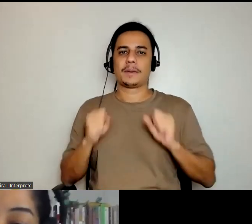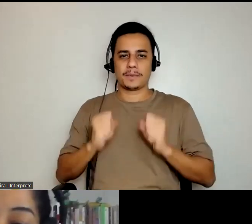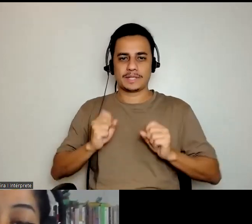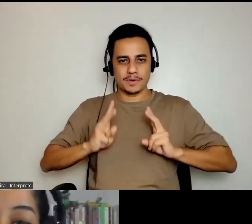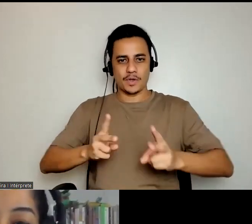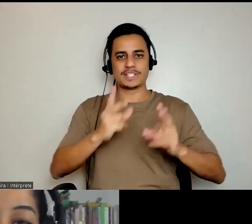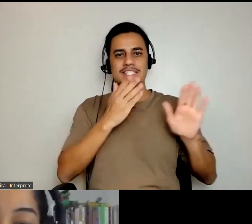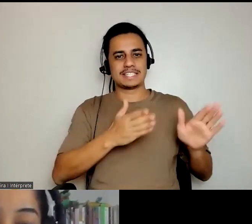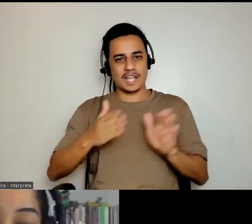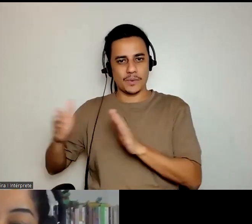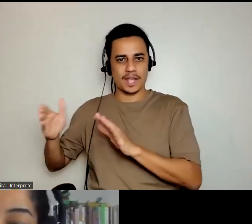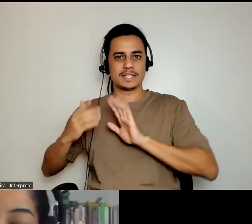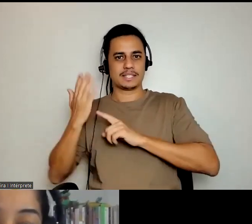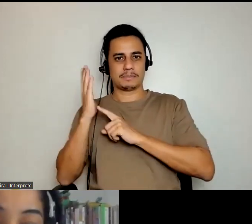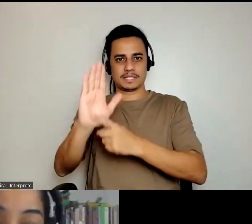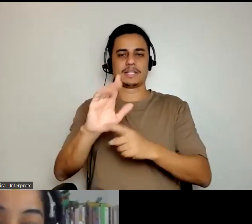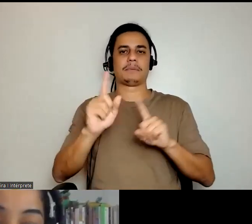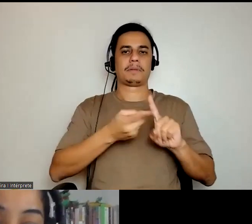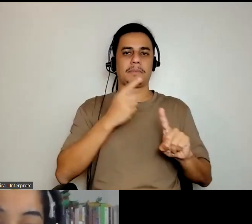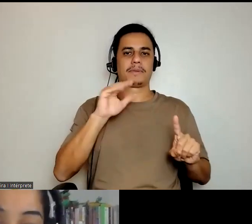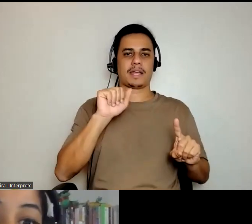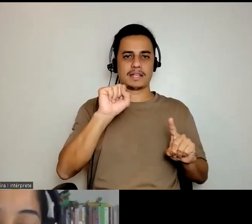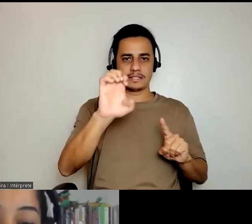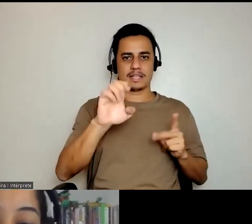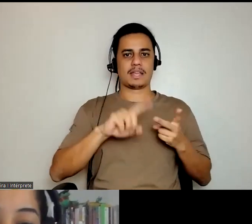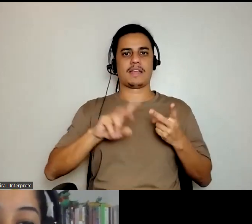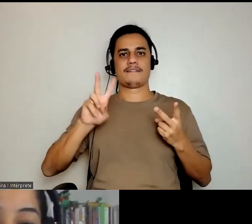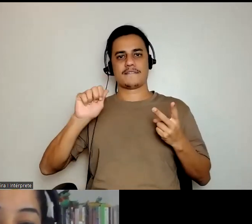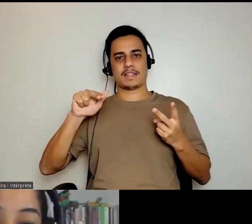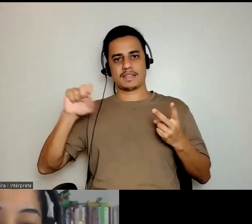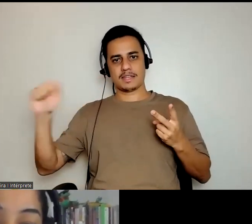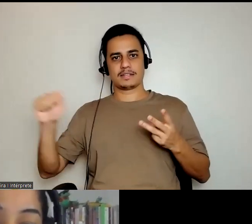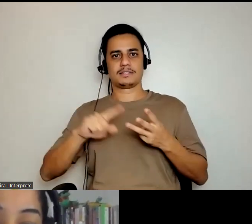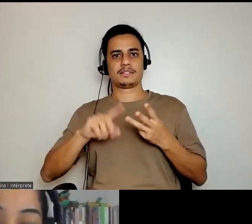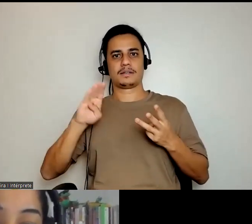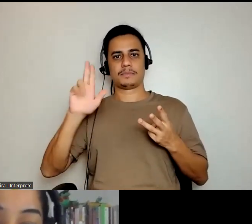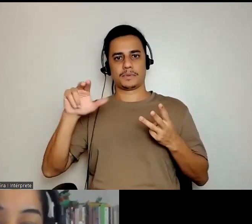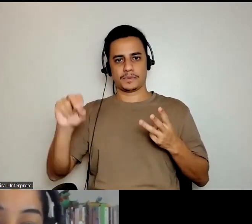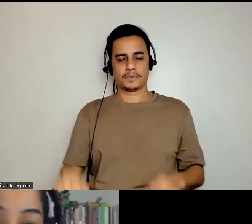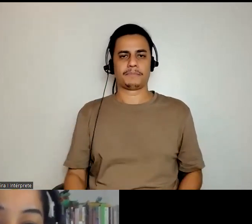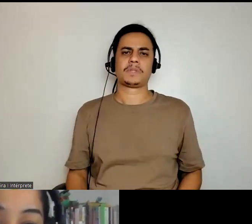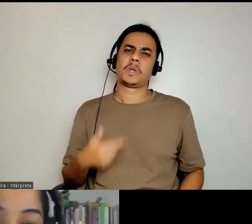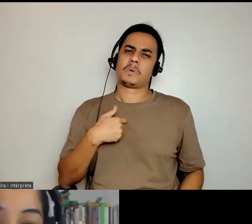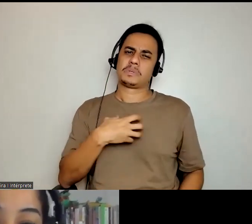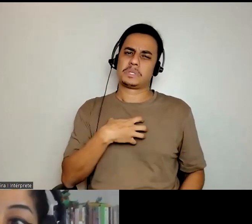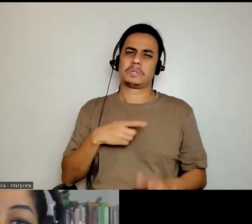sequência das apresentações? Primeiro, para as herpes, depois o Bruno. Então, como as perguntas foram mais disfuncionadas para a Vanessa e o Bruno, então,